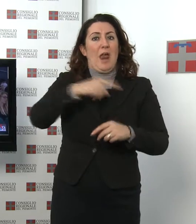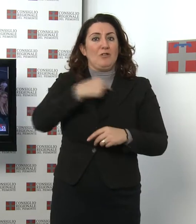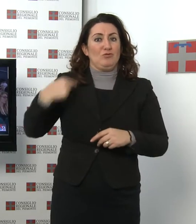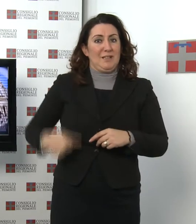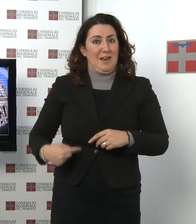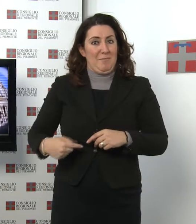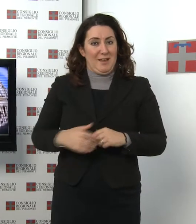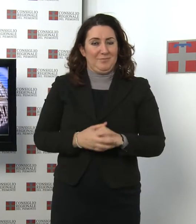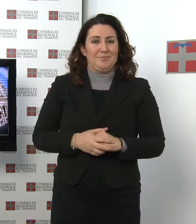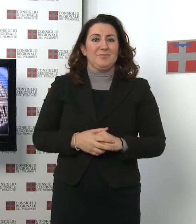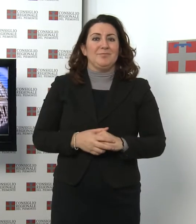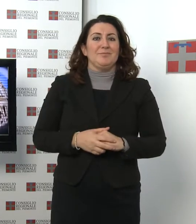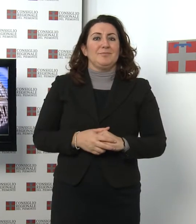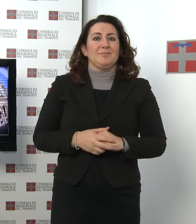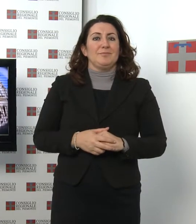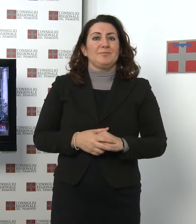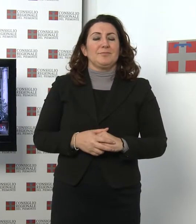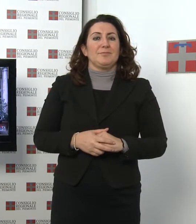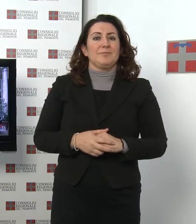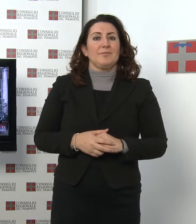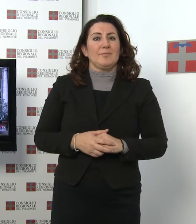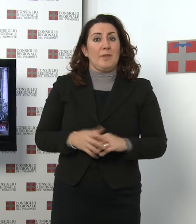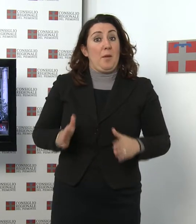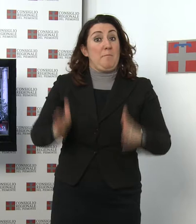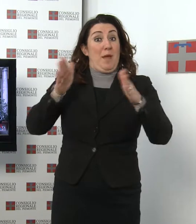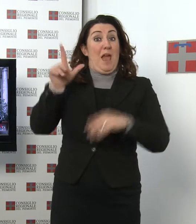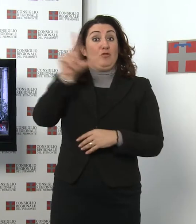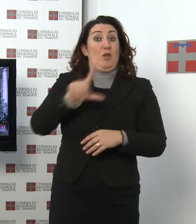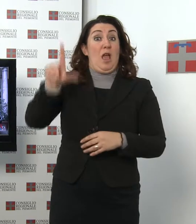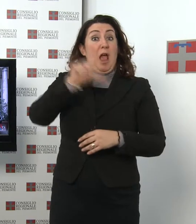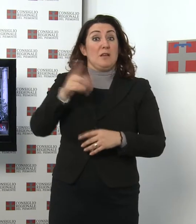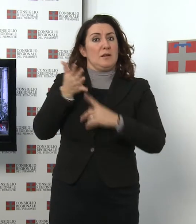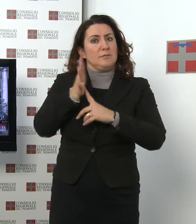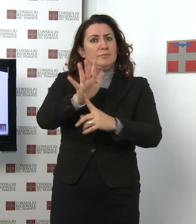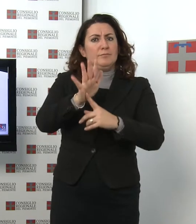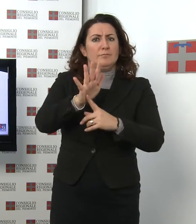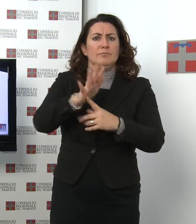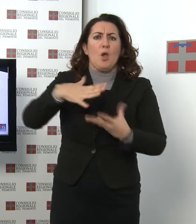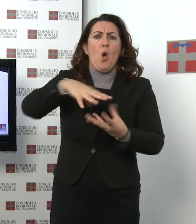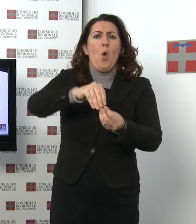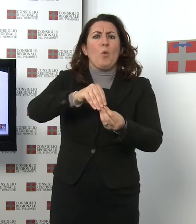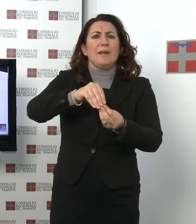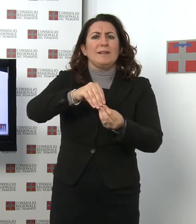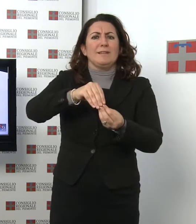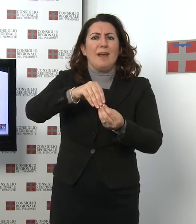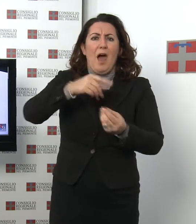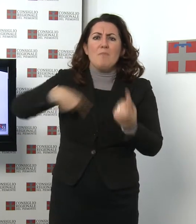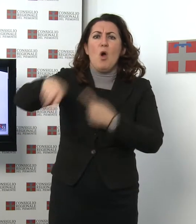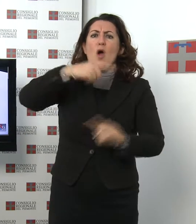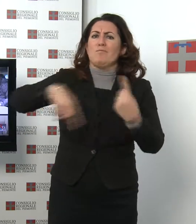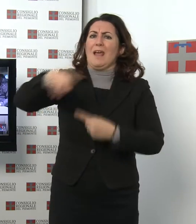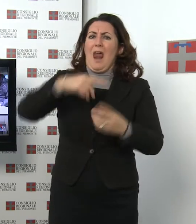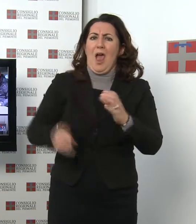Time. Unità mobile A Palazzo Lascaris è stata presentata la nuova unità mobile in dotazione alla protezione civile